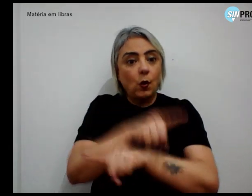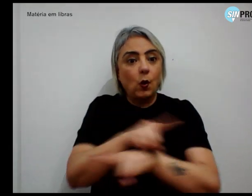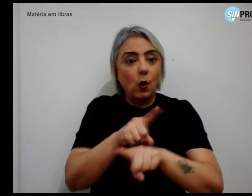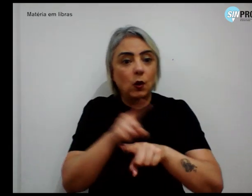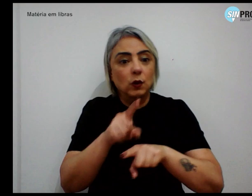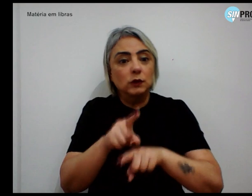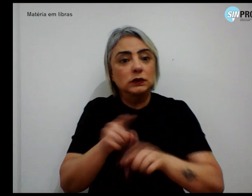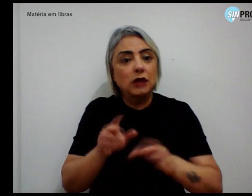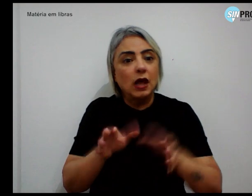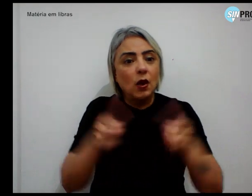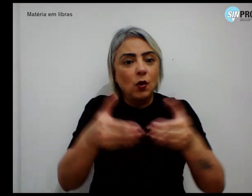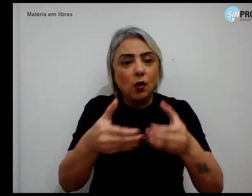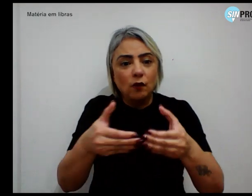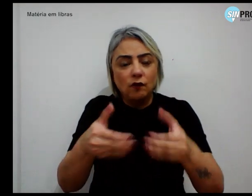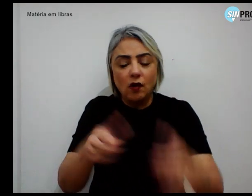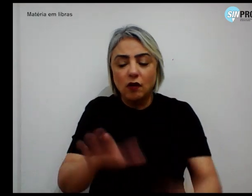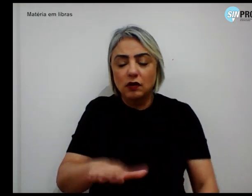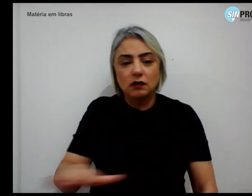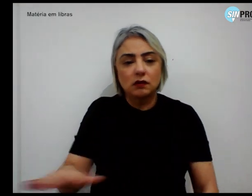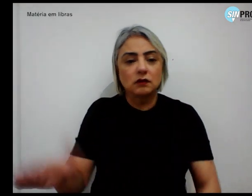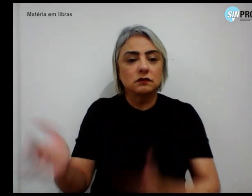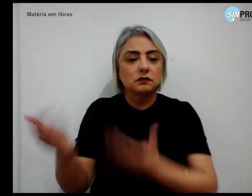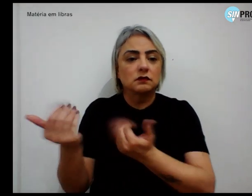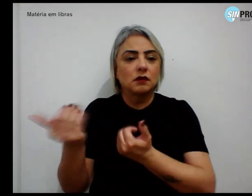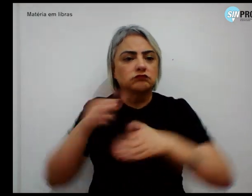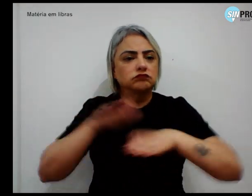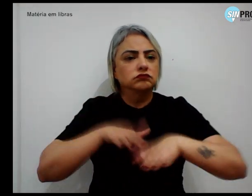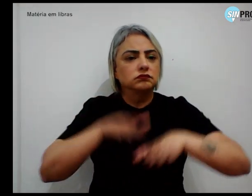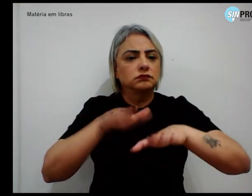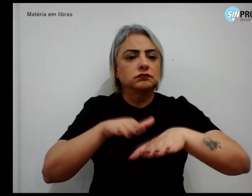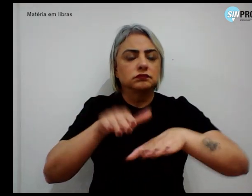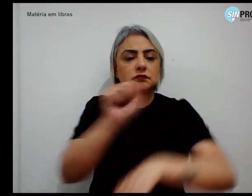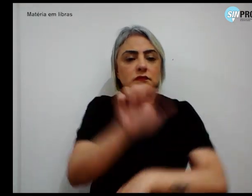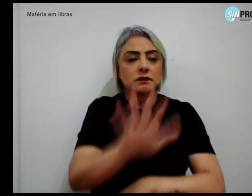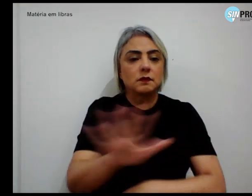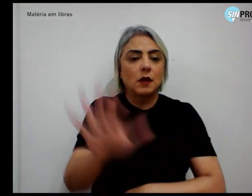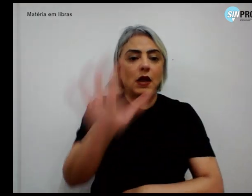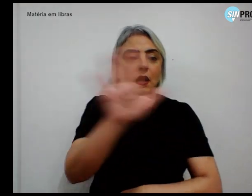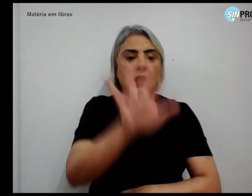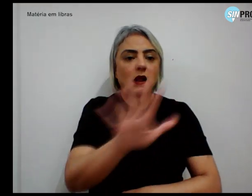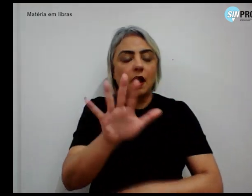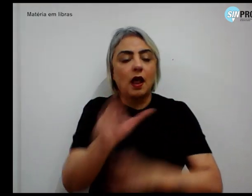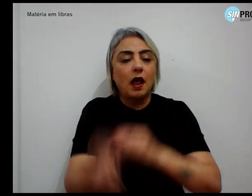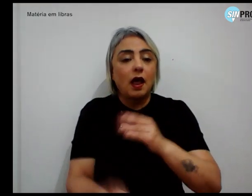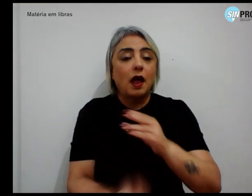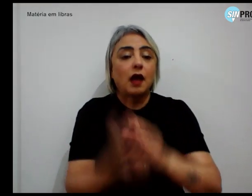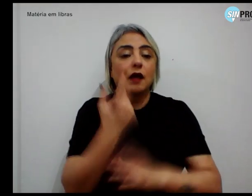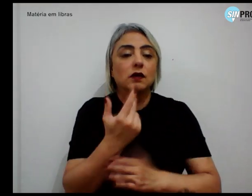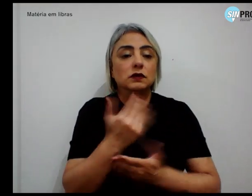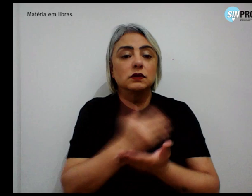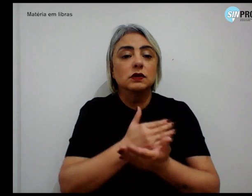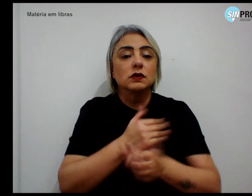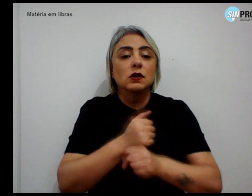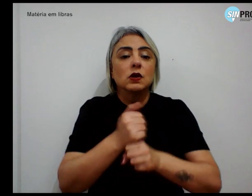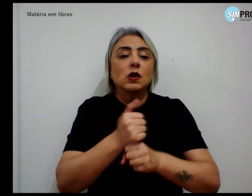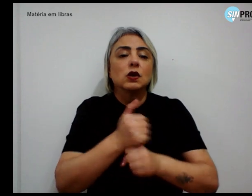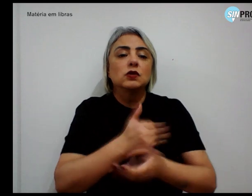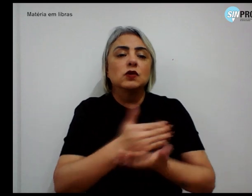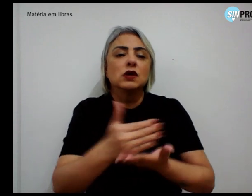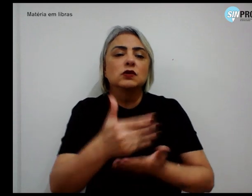infanto-juvenil. As mobilizações nacionais acontecem desde o ano de 2000, quando